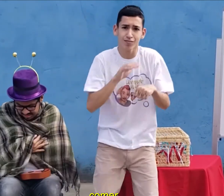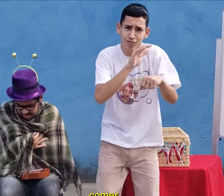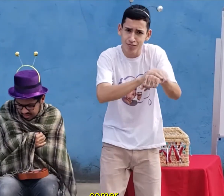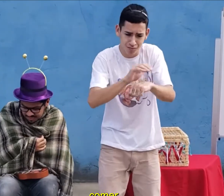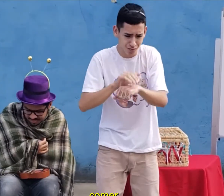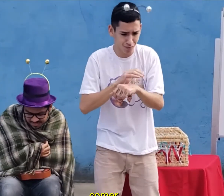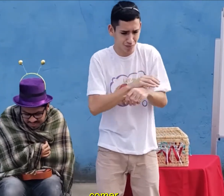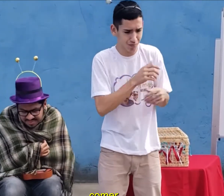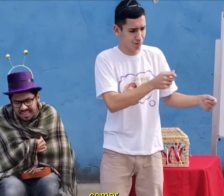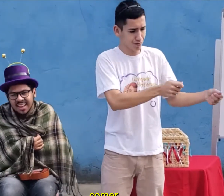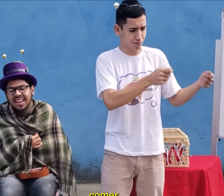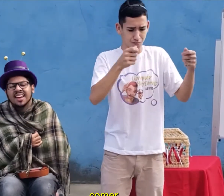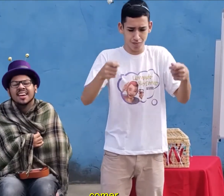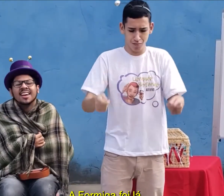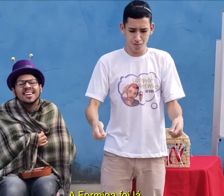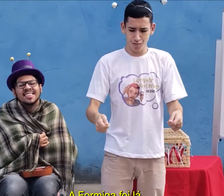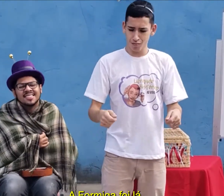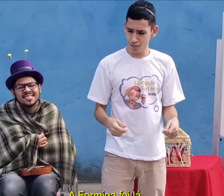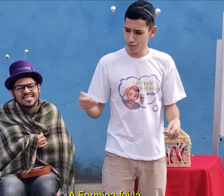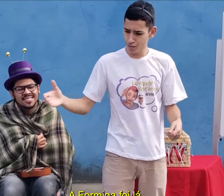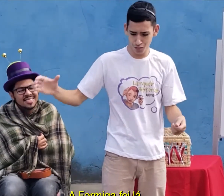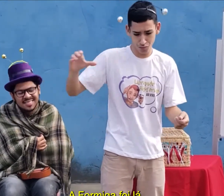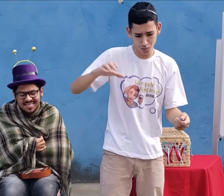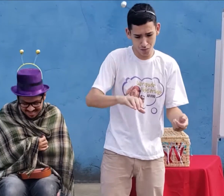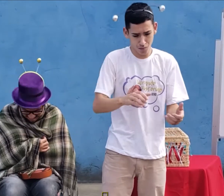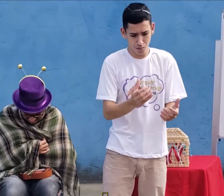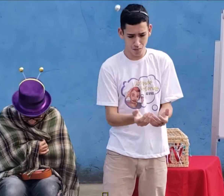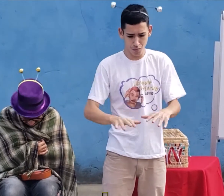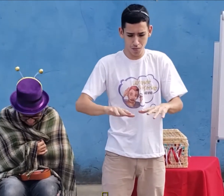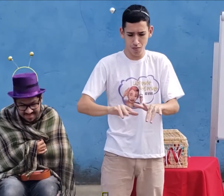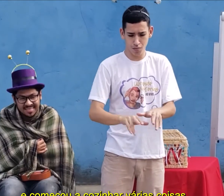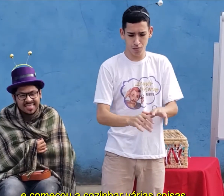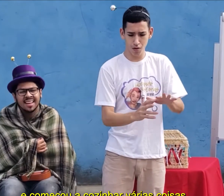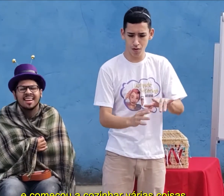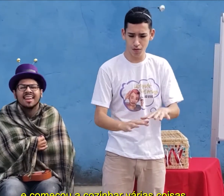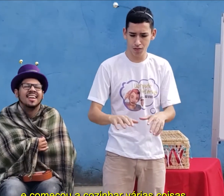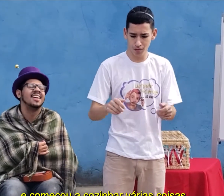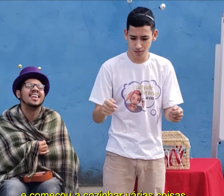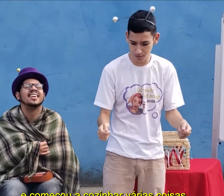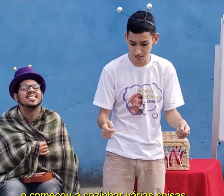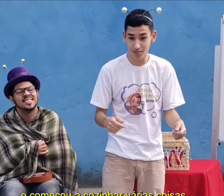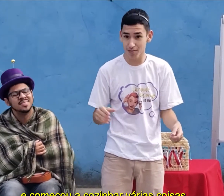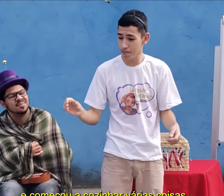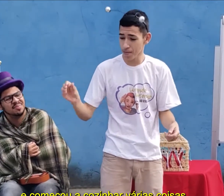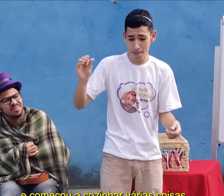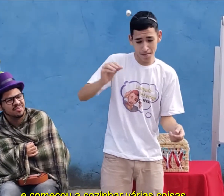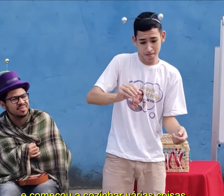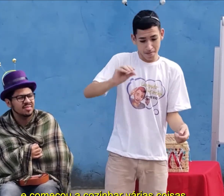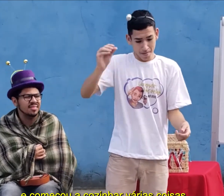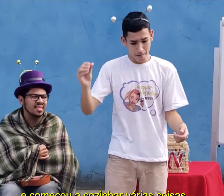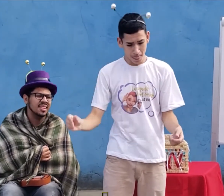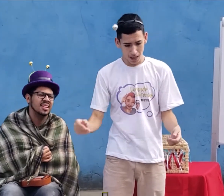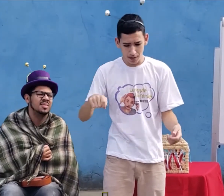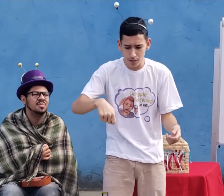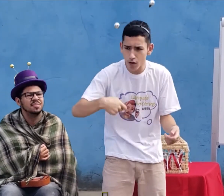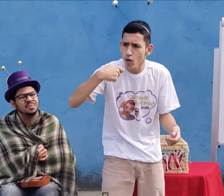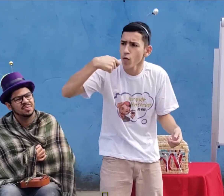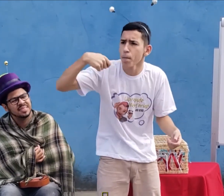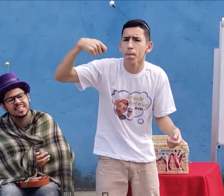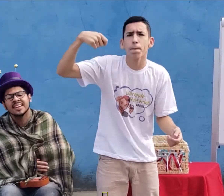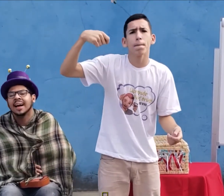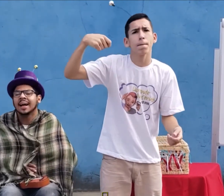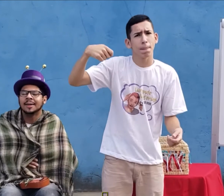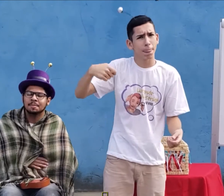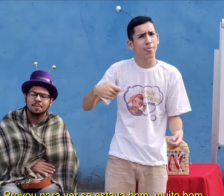para você comer. Pedro dá um passo à frente. A formiga foi lá, né? Pega algo do ar. E começou a cozinhar várias coisas. Despeja na